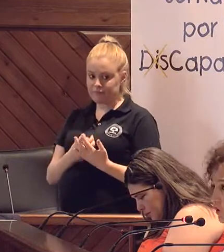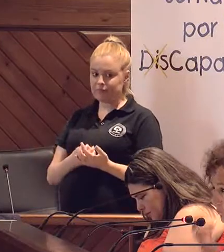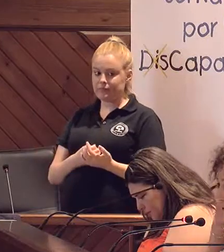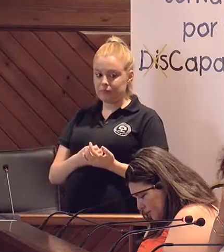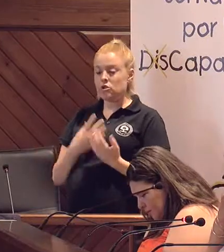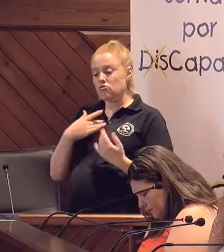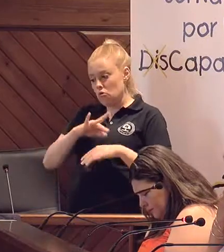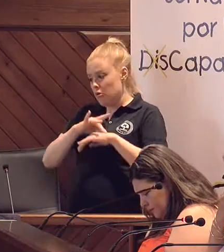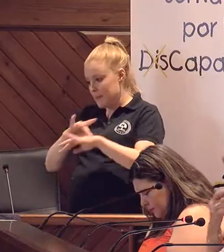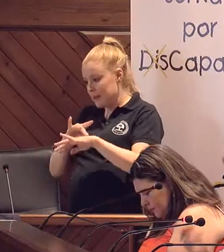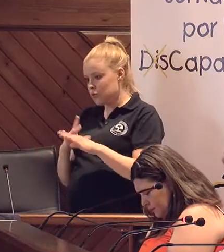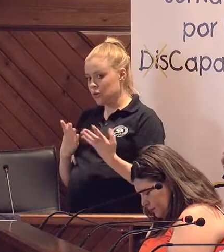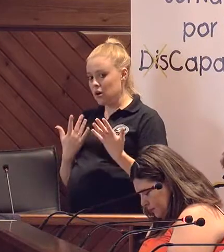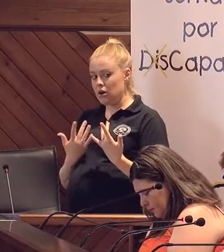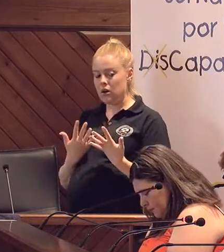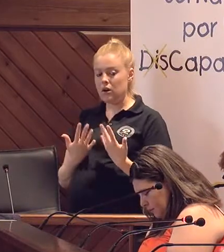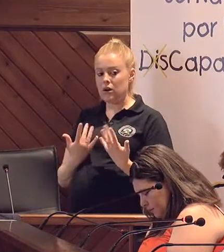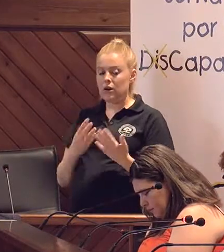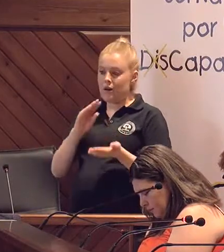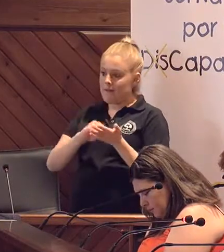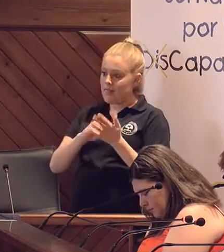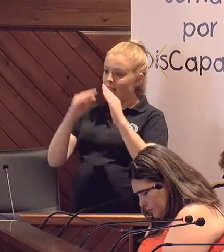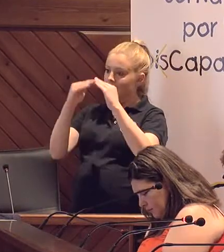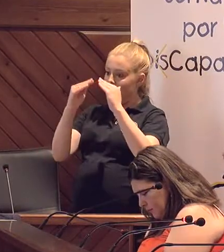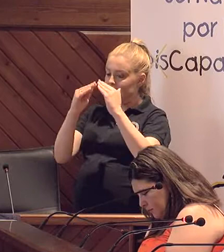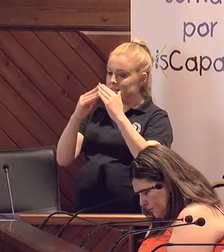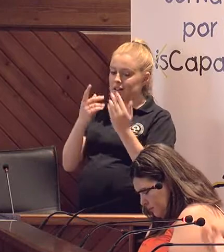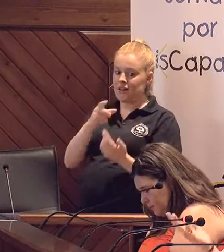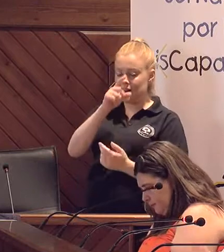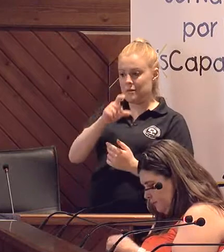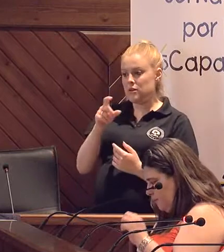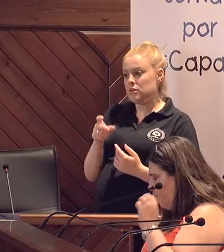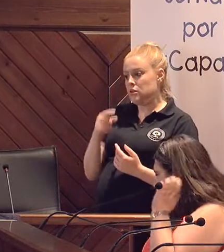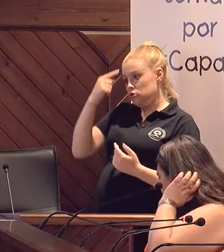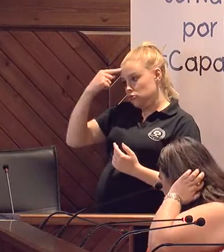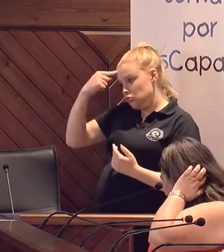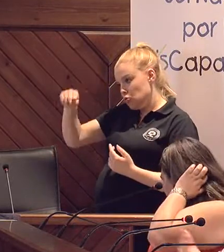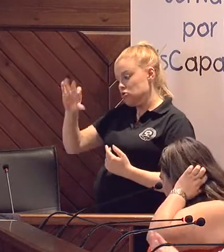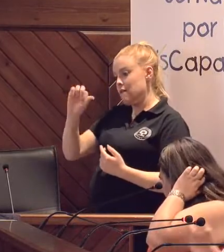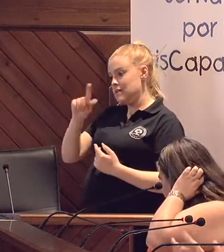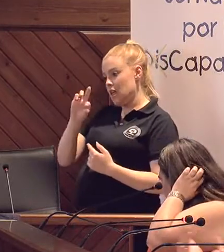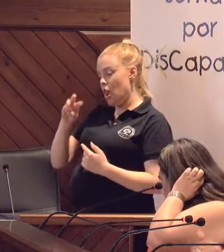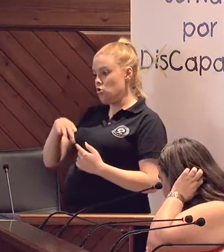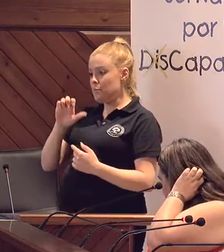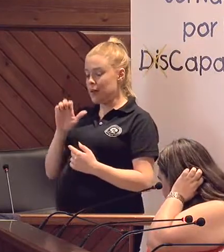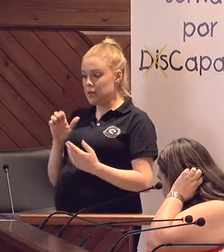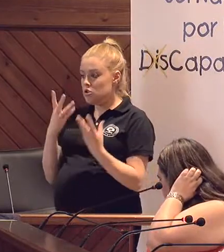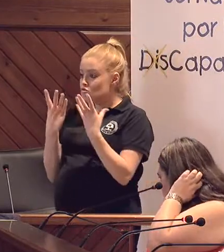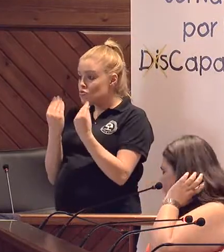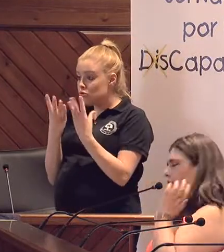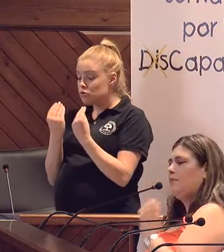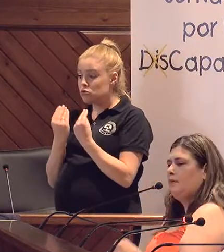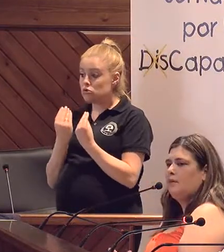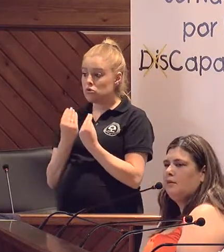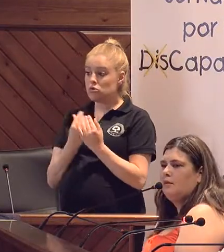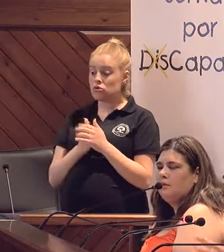Yo invito a que vayáis algunas veces a las casas donde están, tú lo sabes, Salomé, porque hay mucho arraigo entre